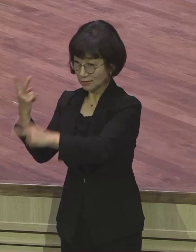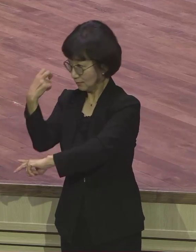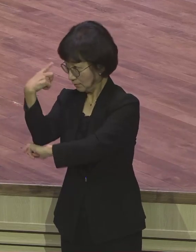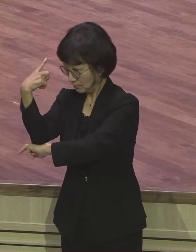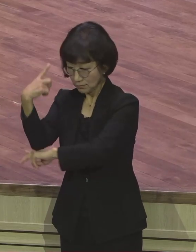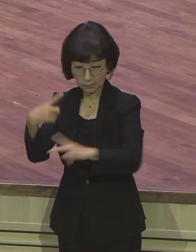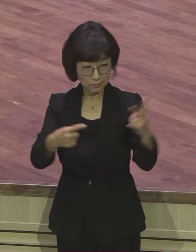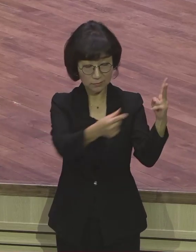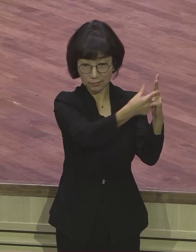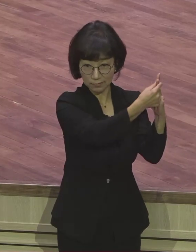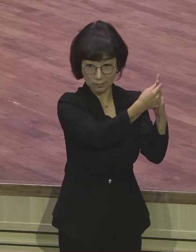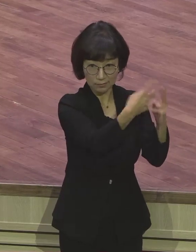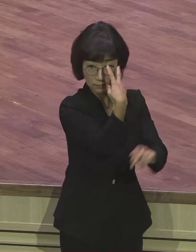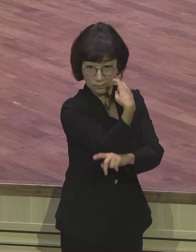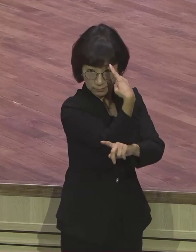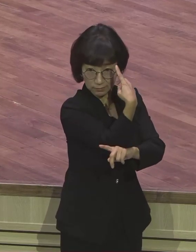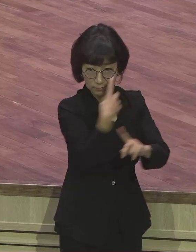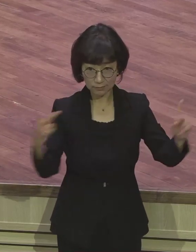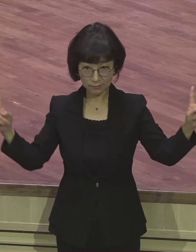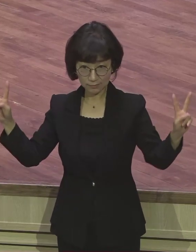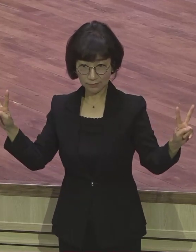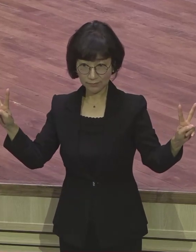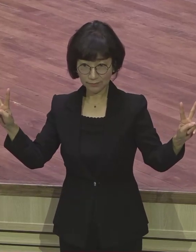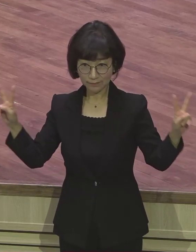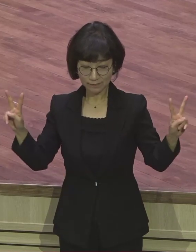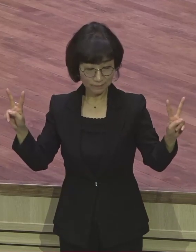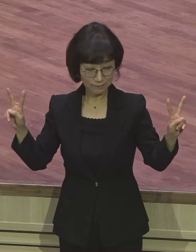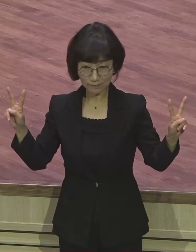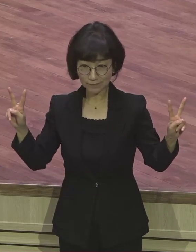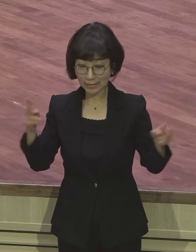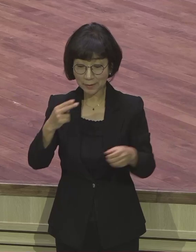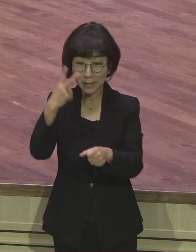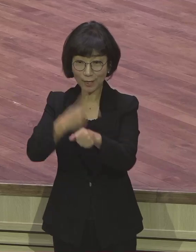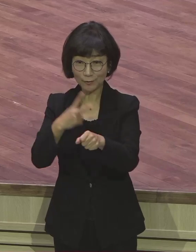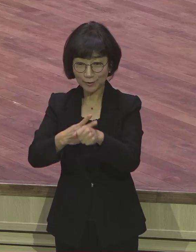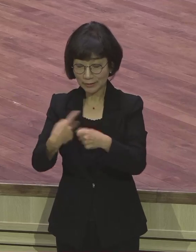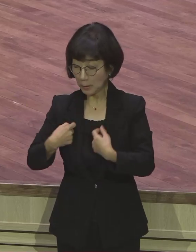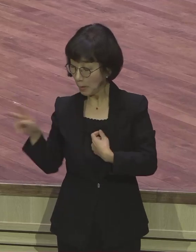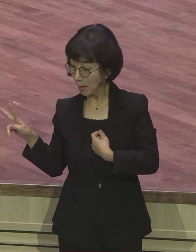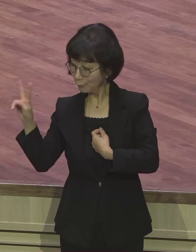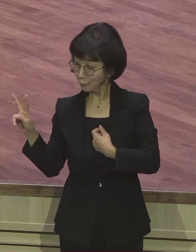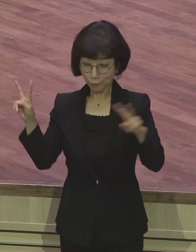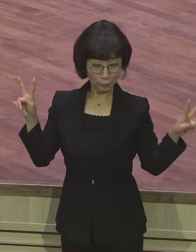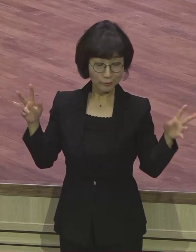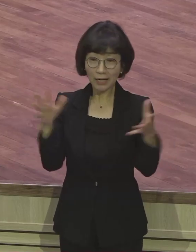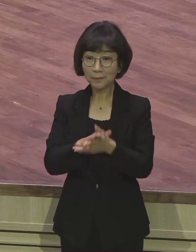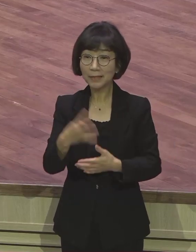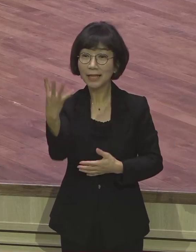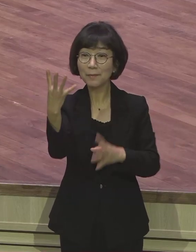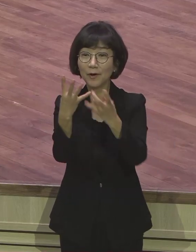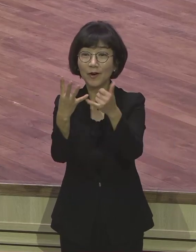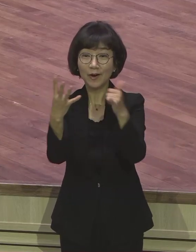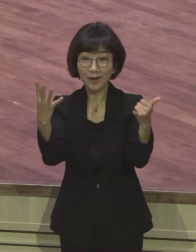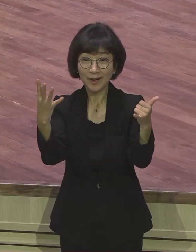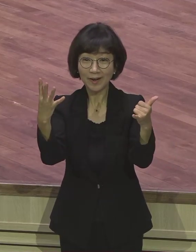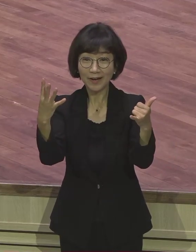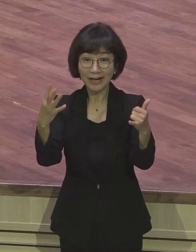그러니까 바울이 적어도 몇 명을 만났냐 그 당시는 계속해서 그렇게 돌아가는데 사교대,